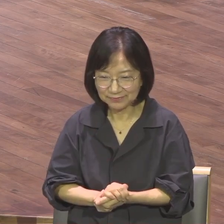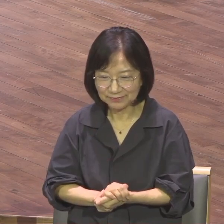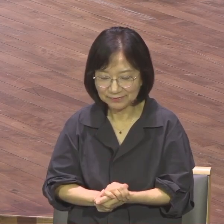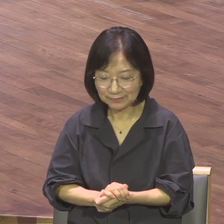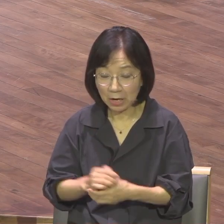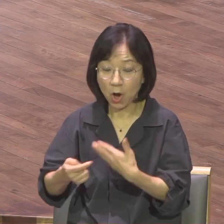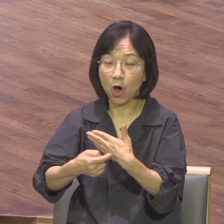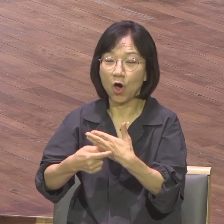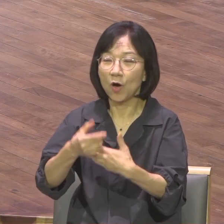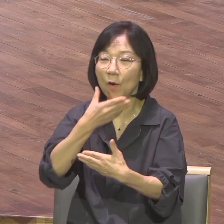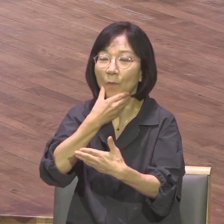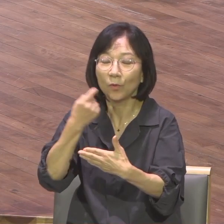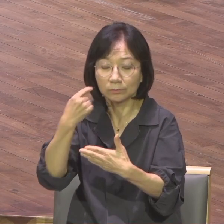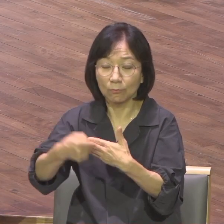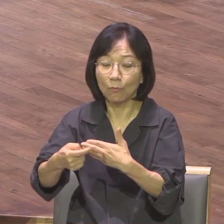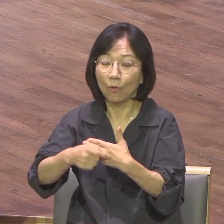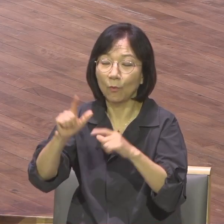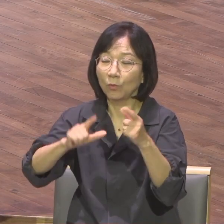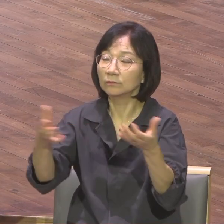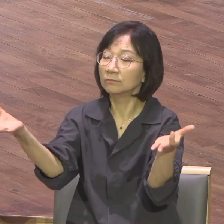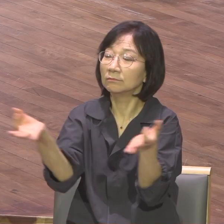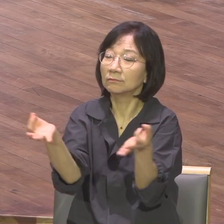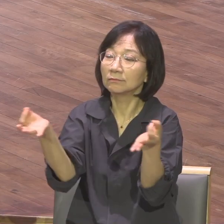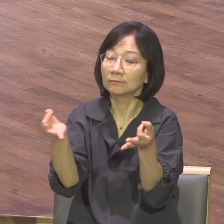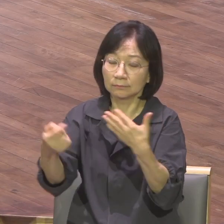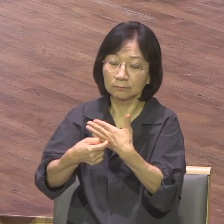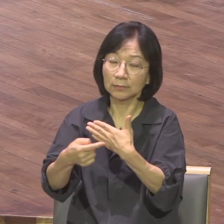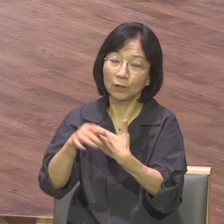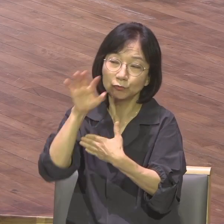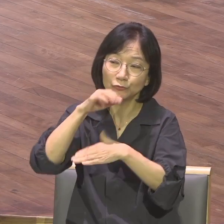경건의 모양은 갖추고 있습니다. 왜? 훈련 받았지 메시지 들었지